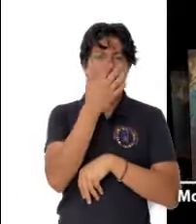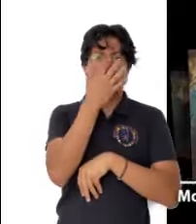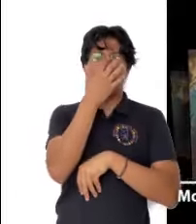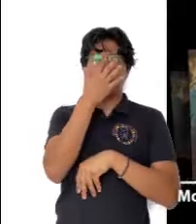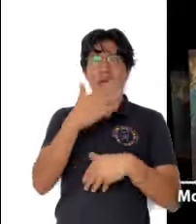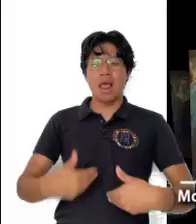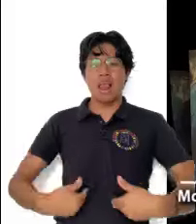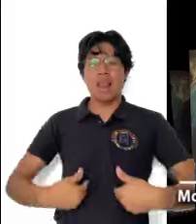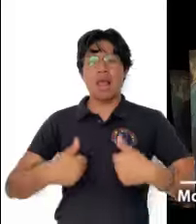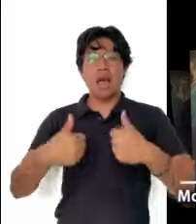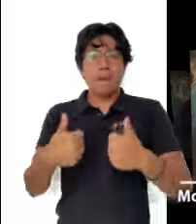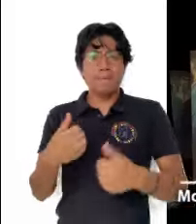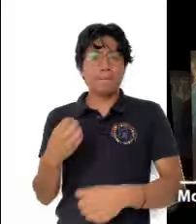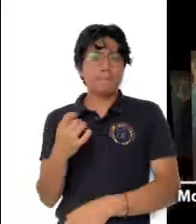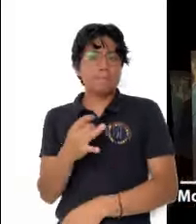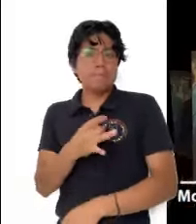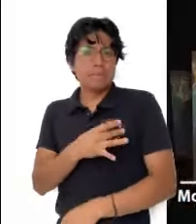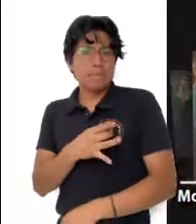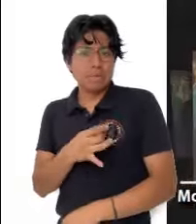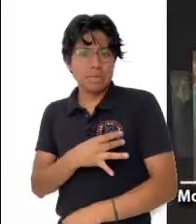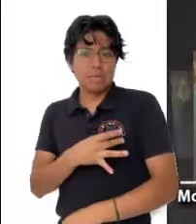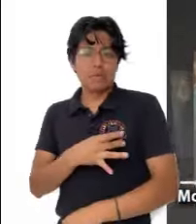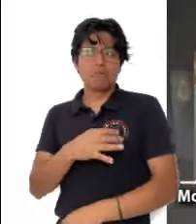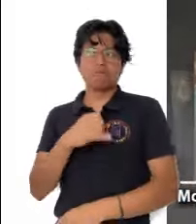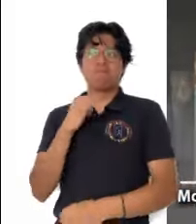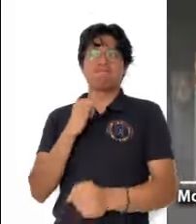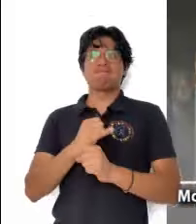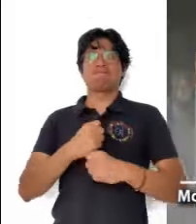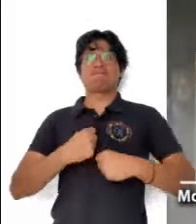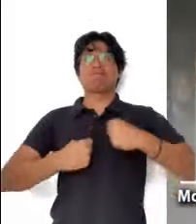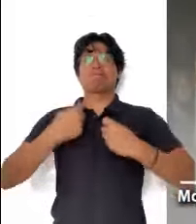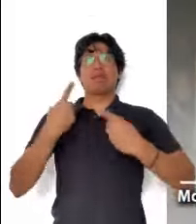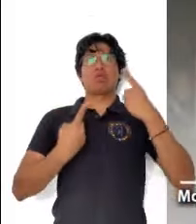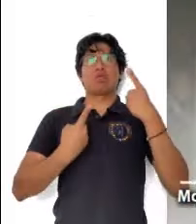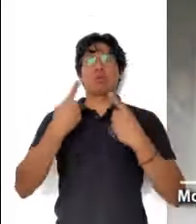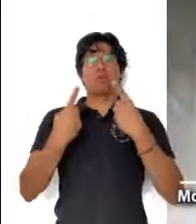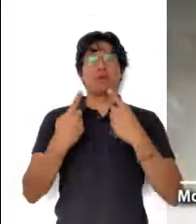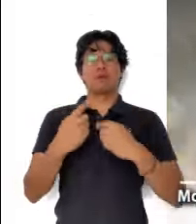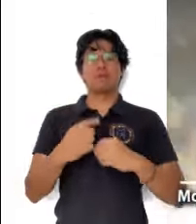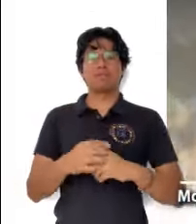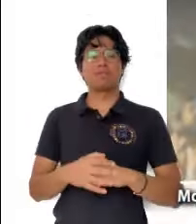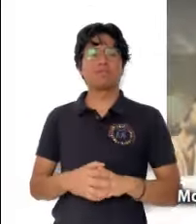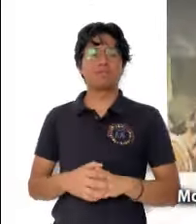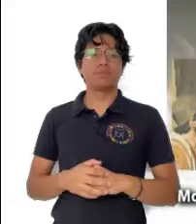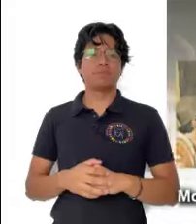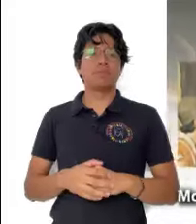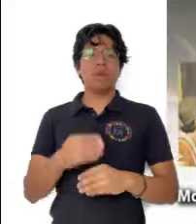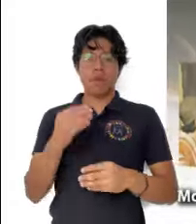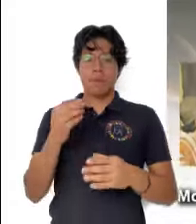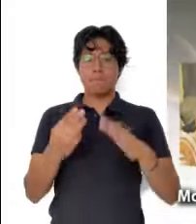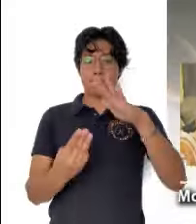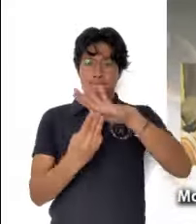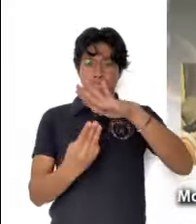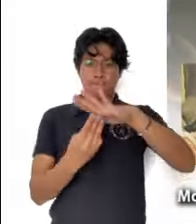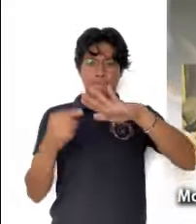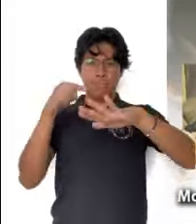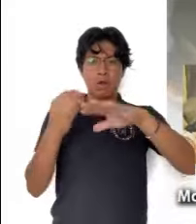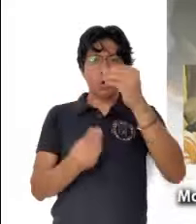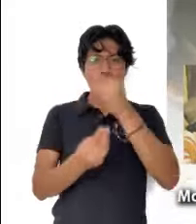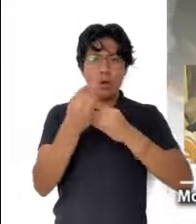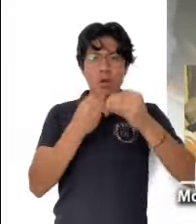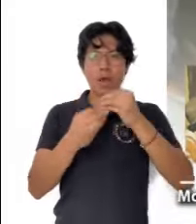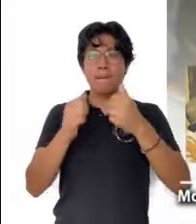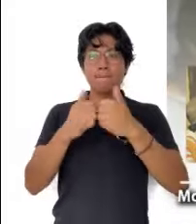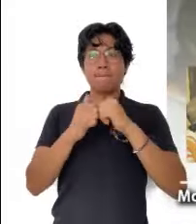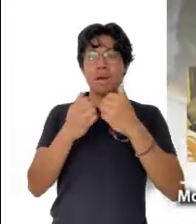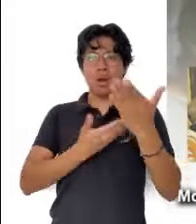necesidades, el hambre, el miedo y la inseguridad. La comida, la